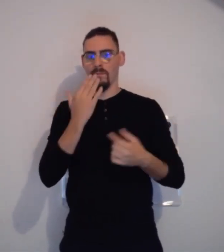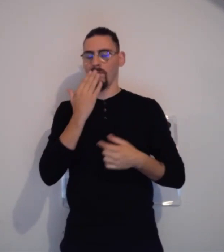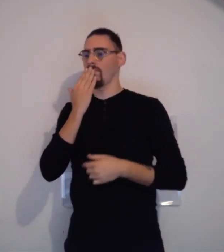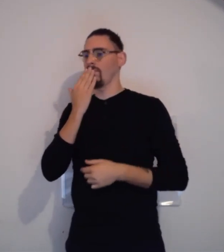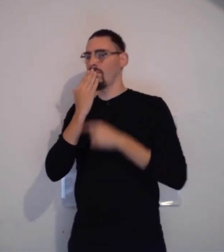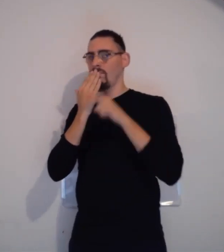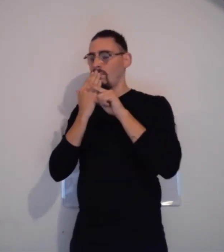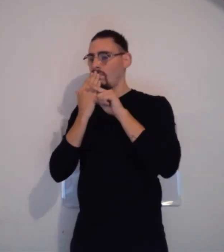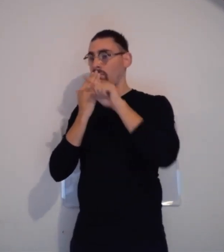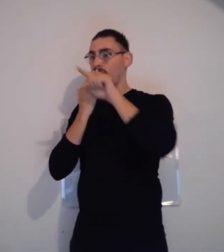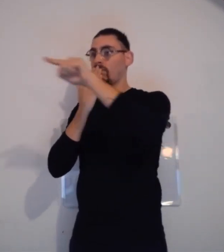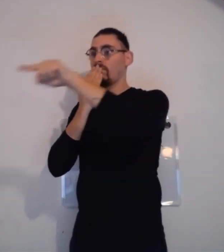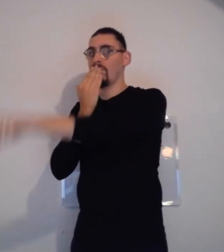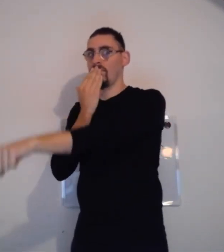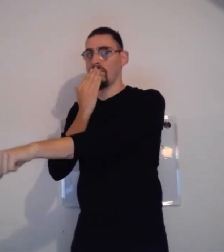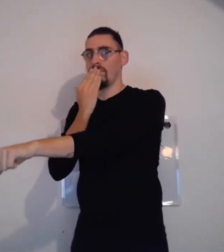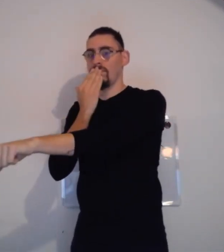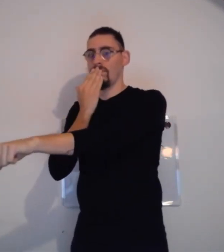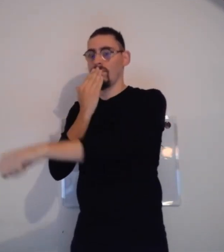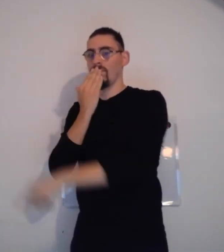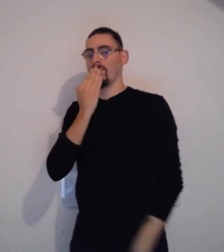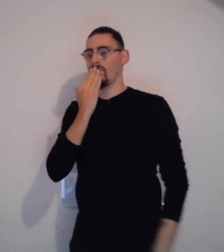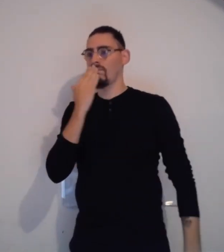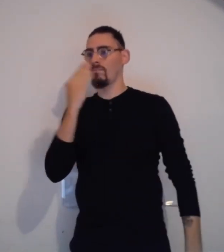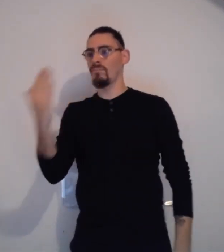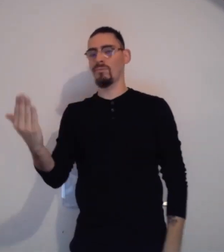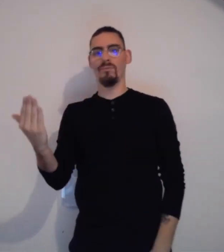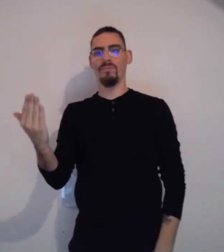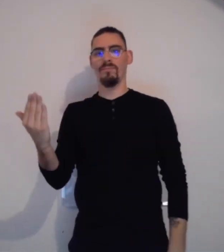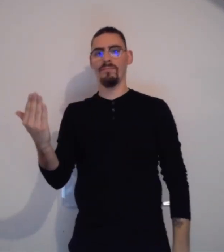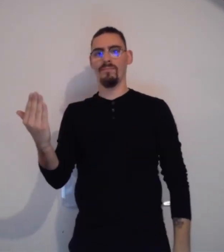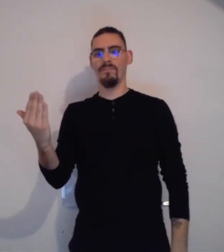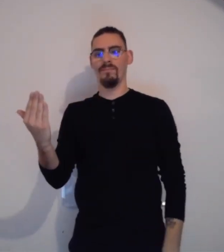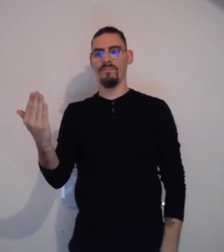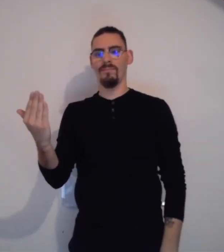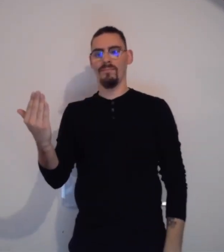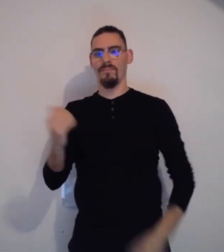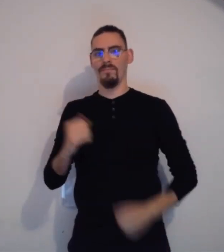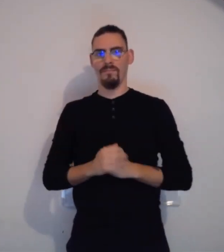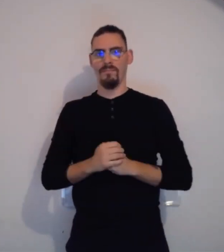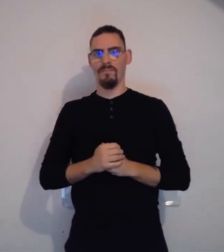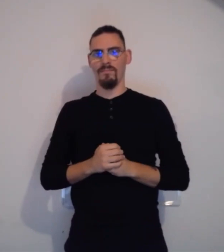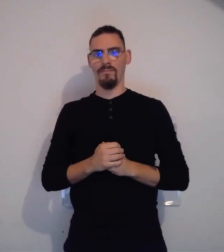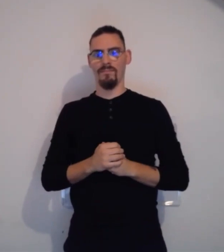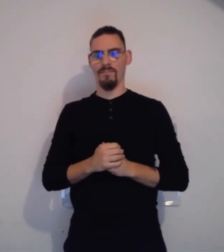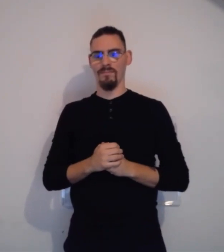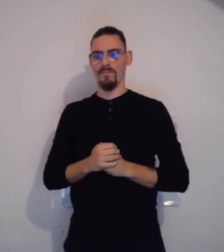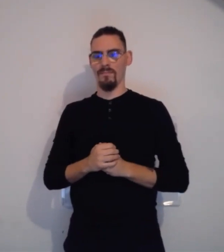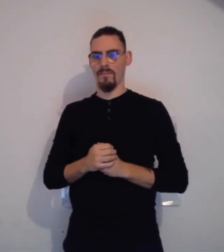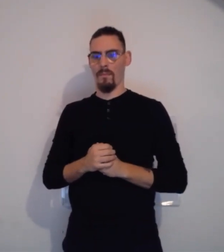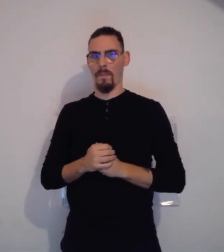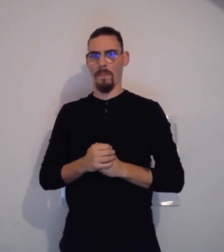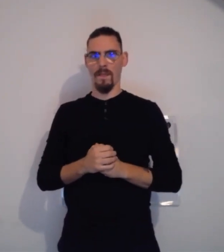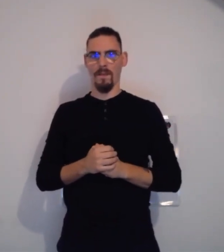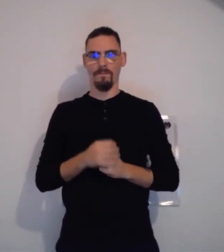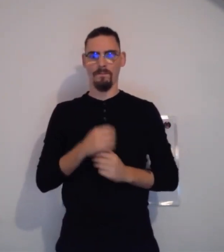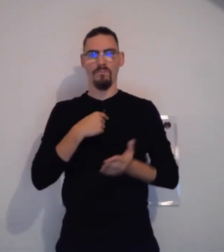par exemple, celui-ci. « Bonjour », on le dirige vers soi, mais